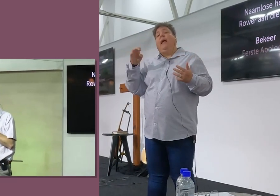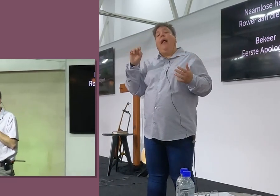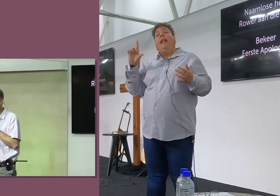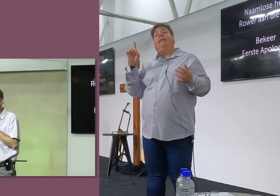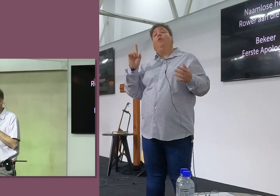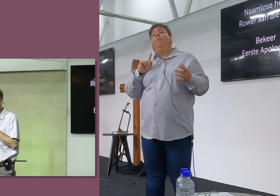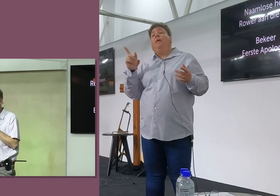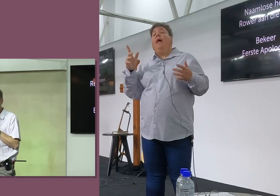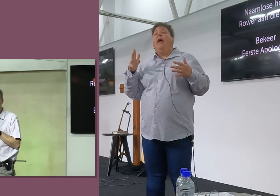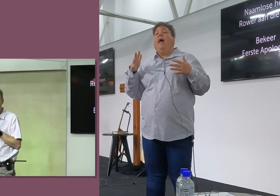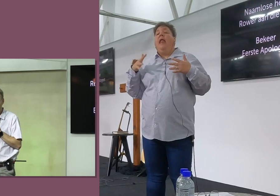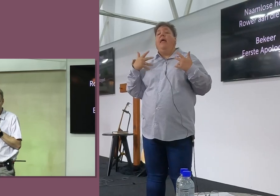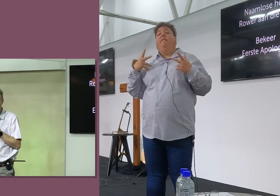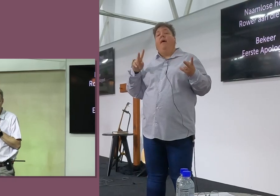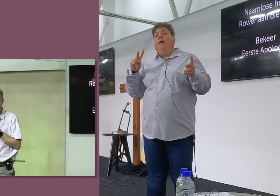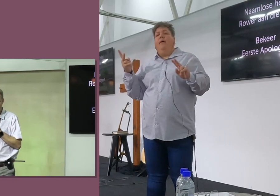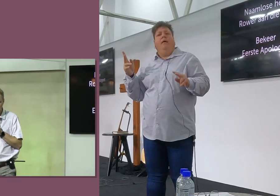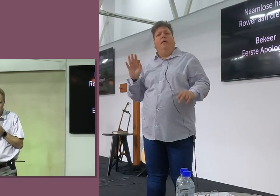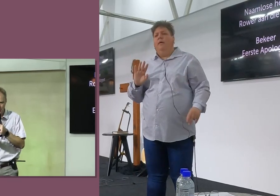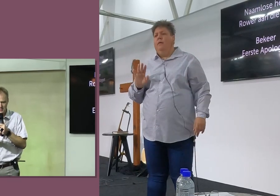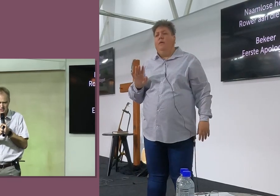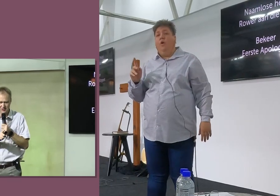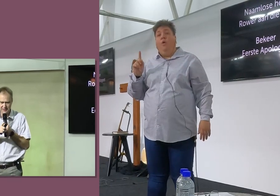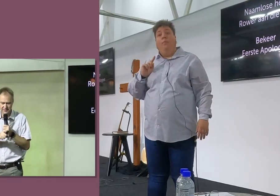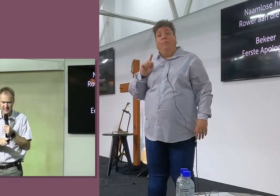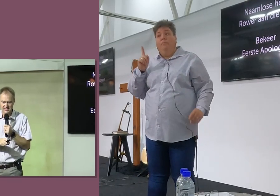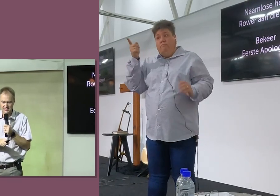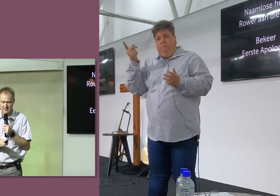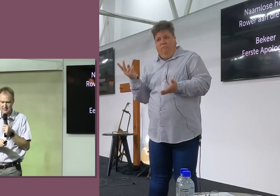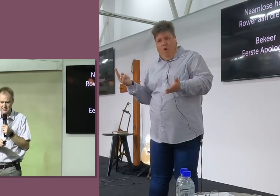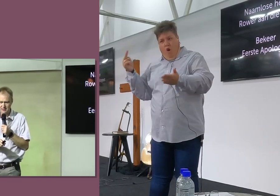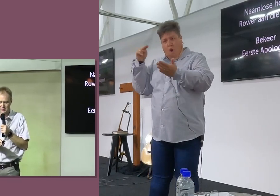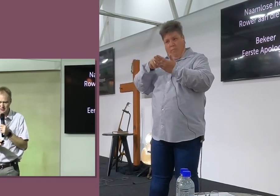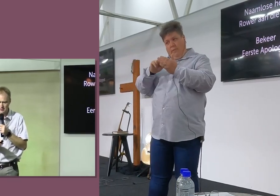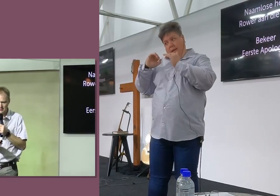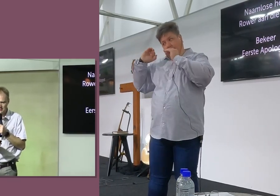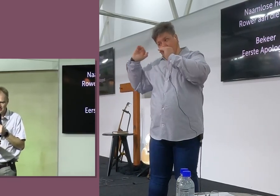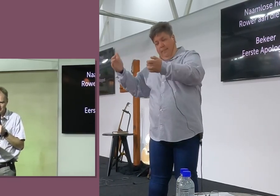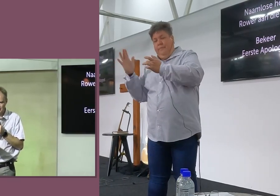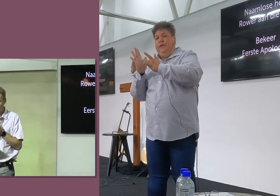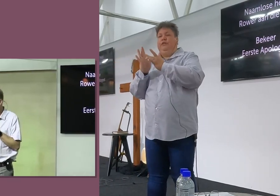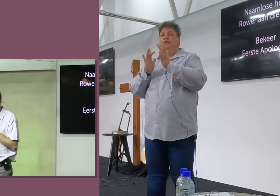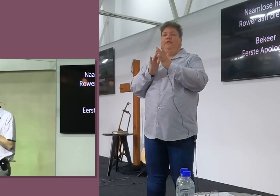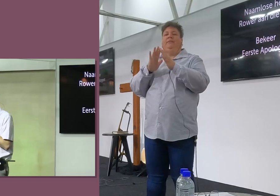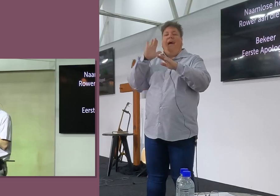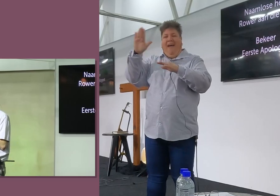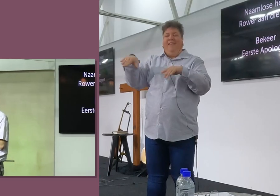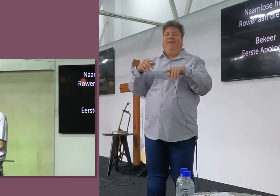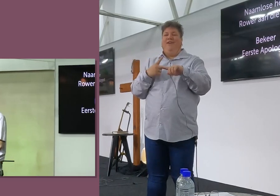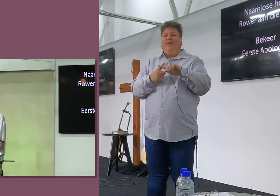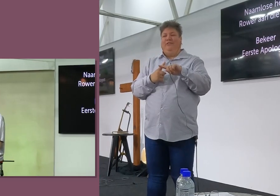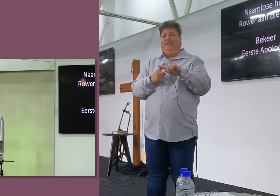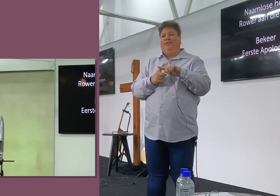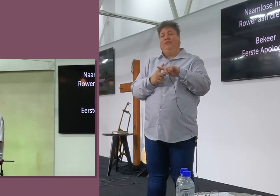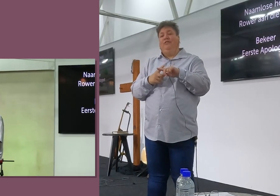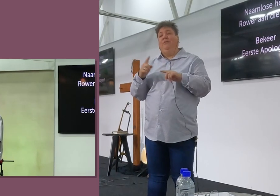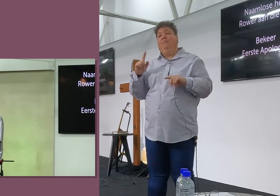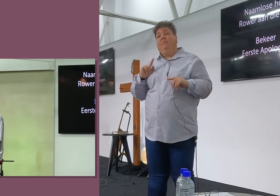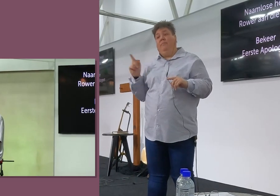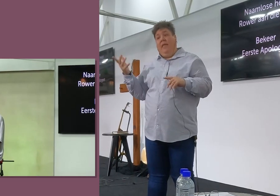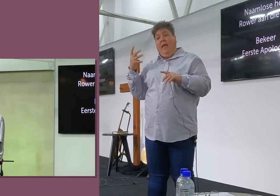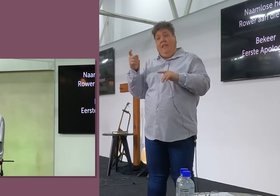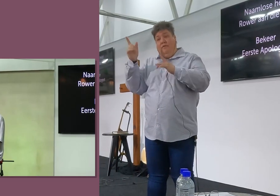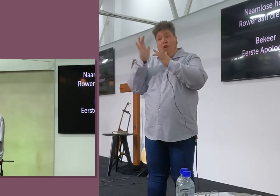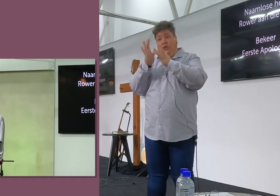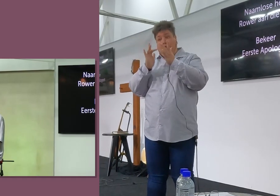kruis, Hy is ons naamloos held, Omdat hy opgestaan het vir Jesus, Aan die kruis, Omdat hy Jesus